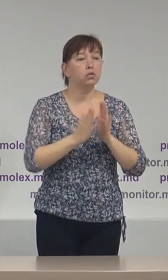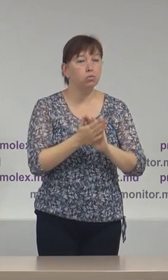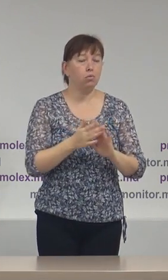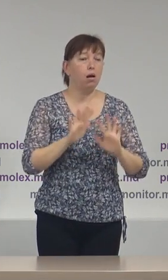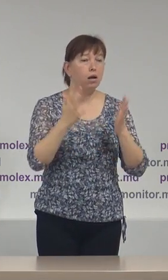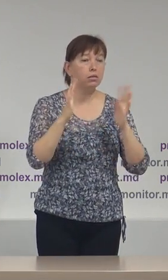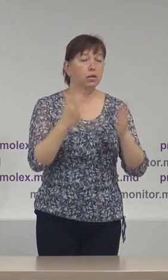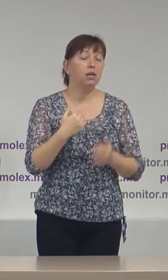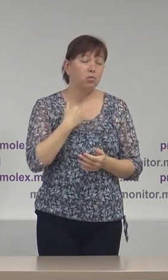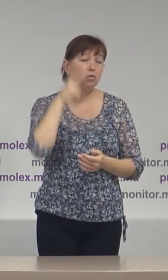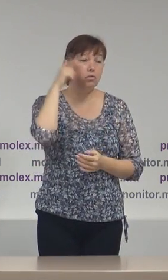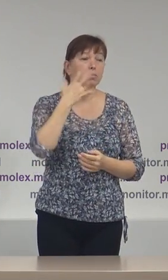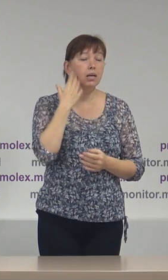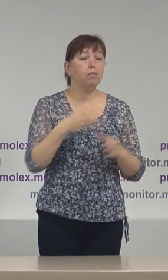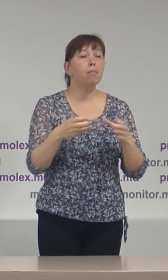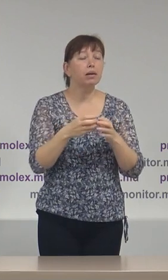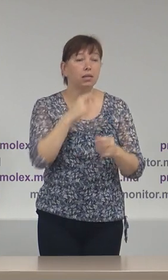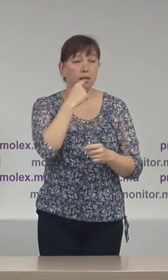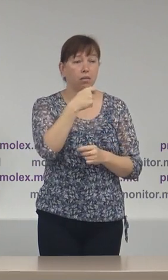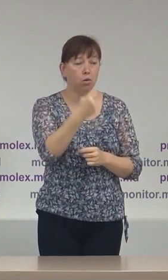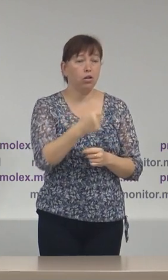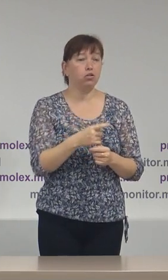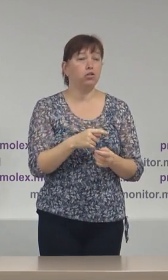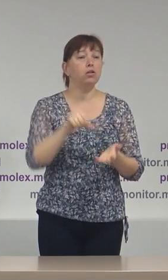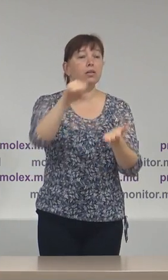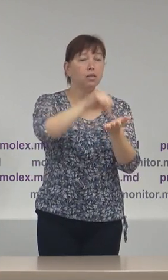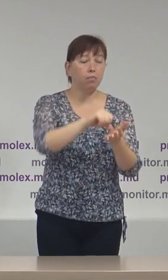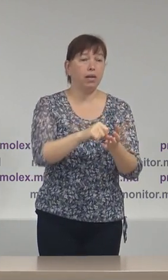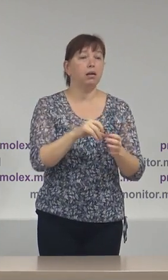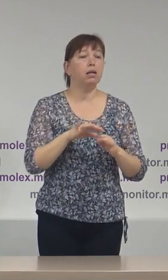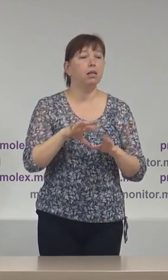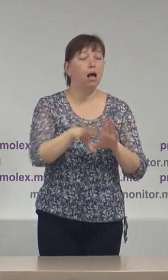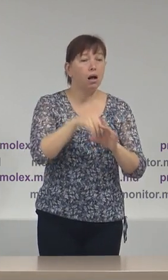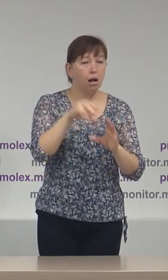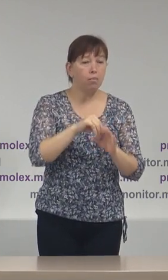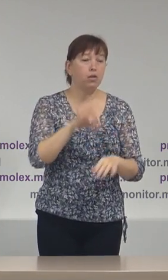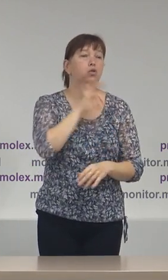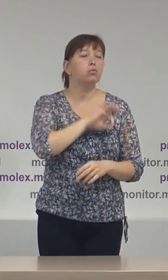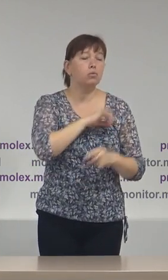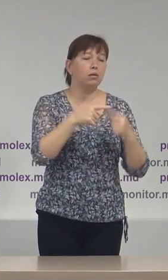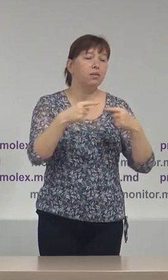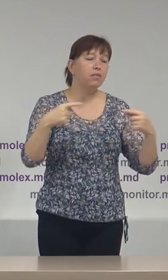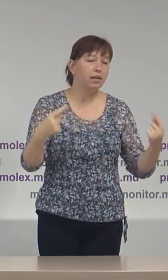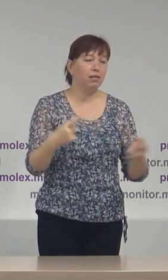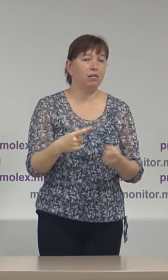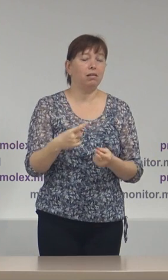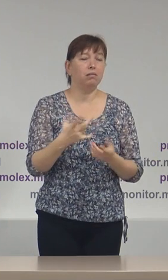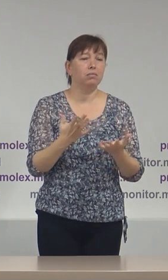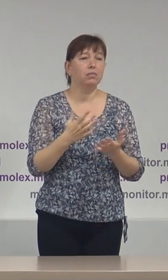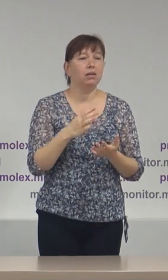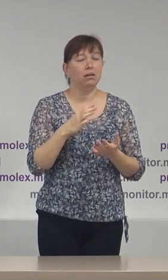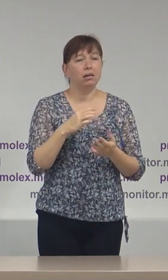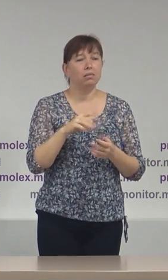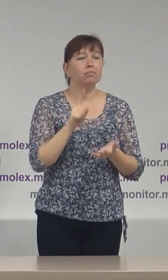cu toții că atunci când partidele se implică în campanie sunt utilizate diferite resurse administrative,